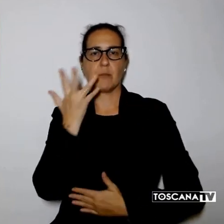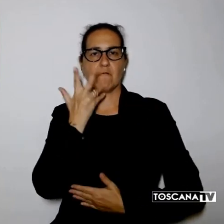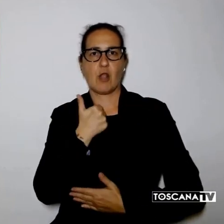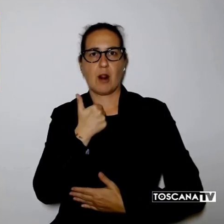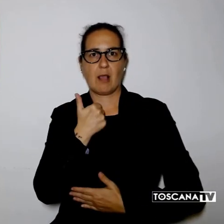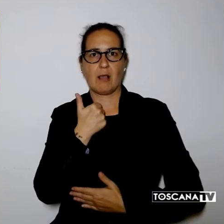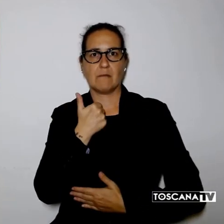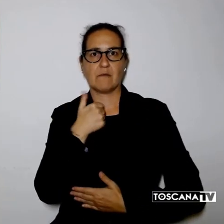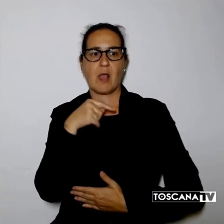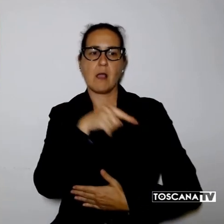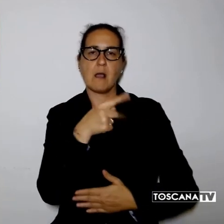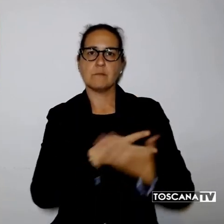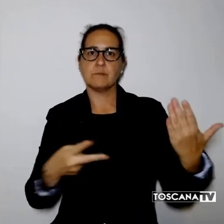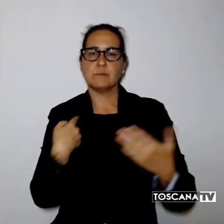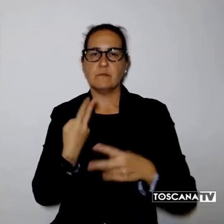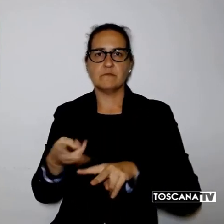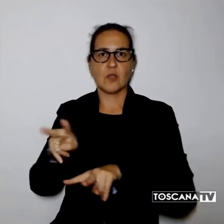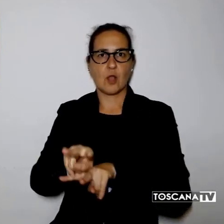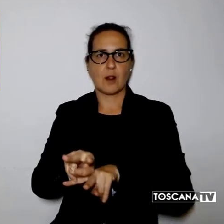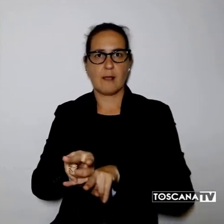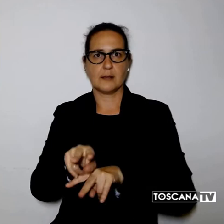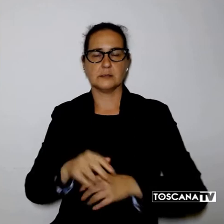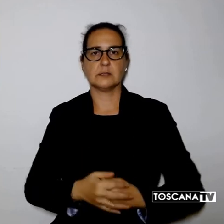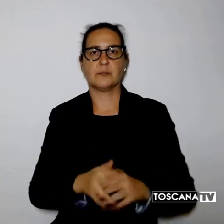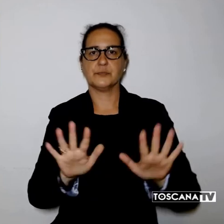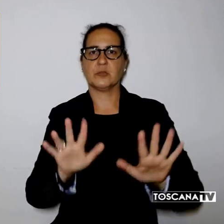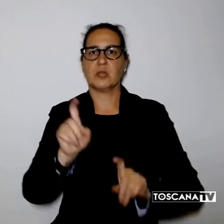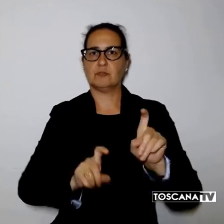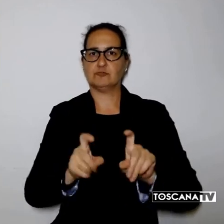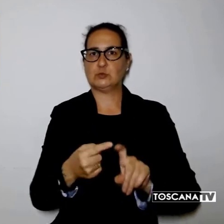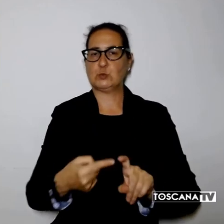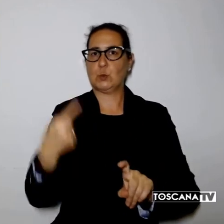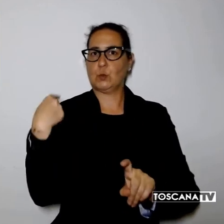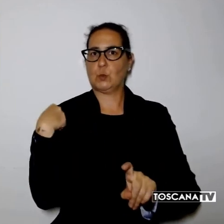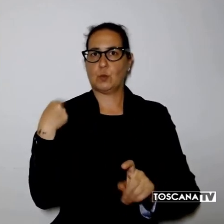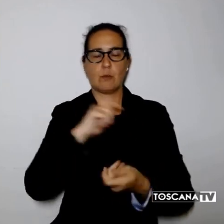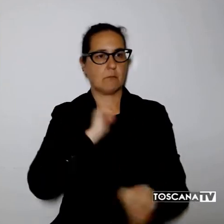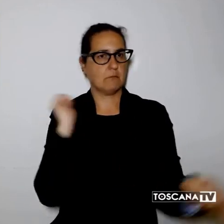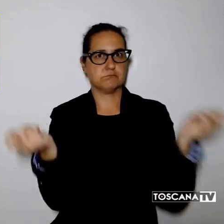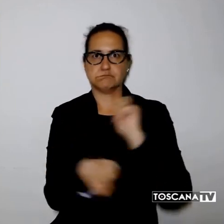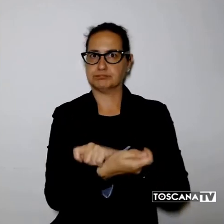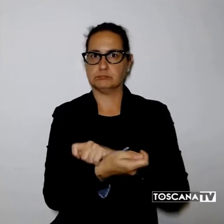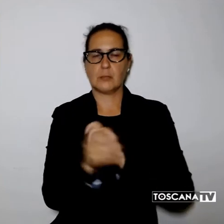parte dei due. Il 10 giugno scorso il verdetto è stato ribaltato in appello.